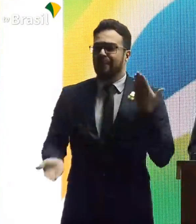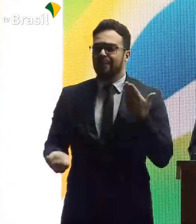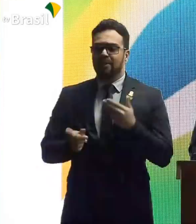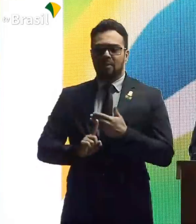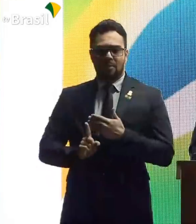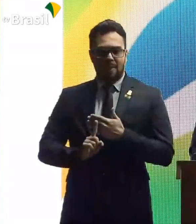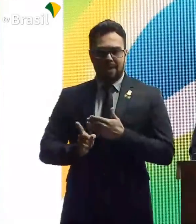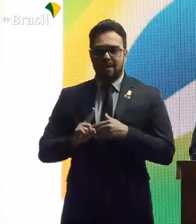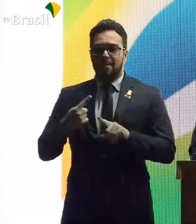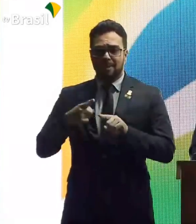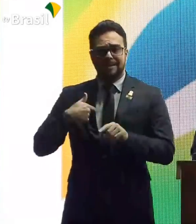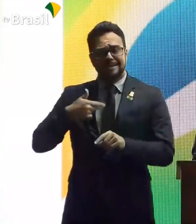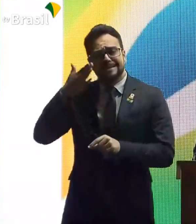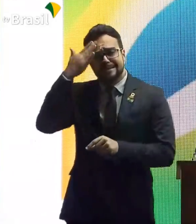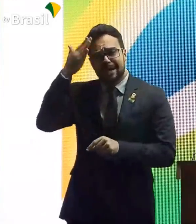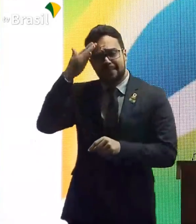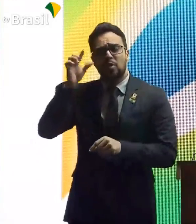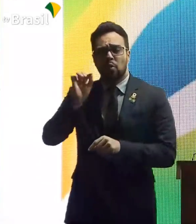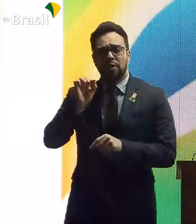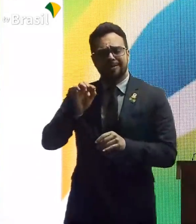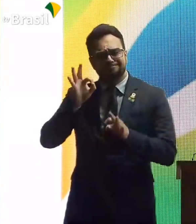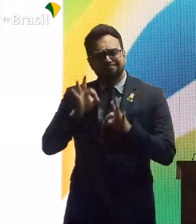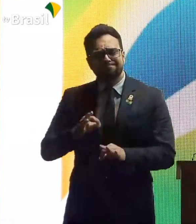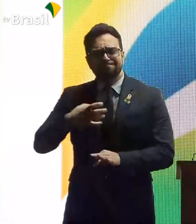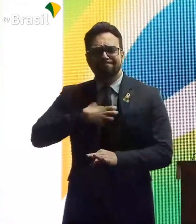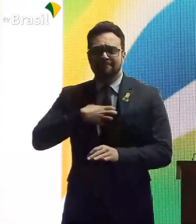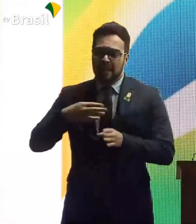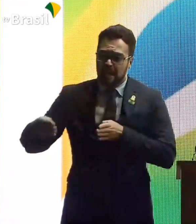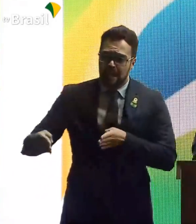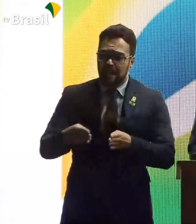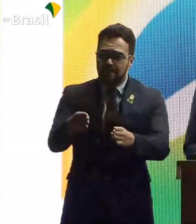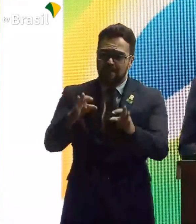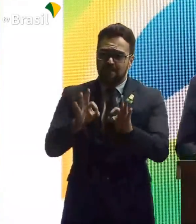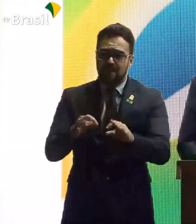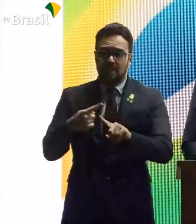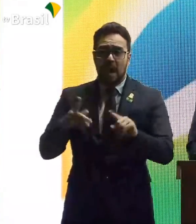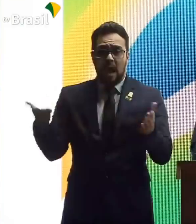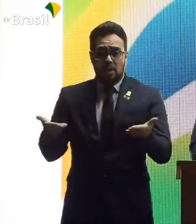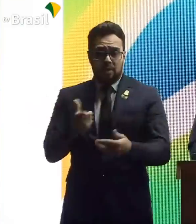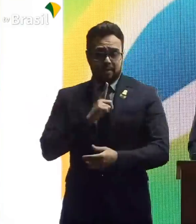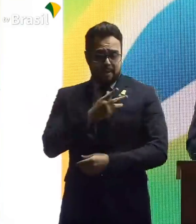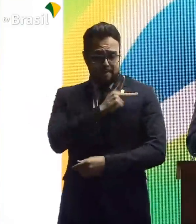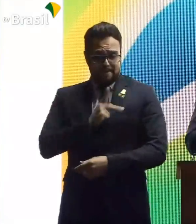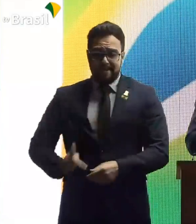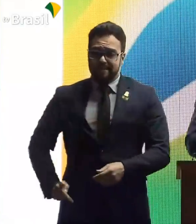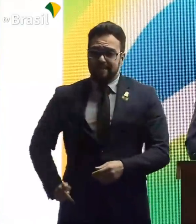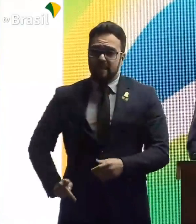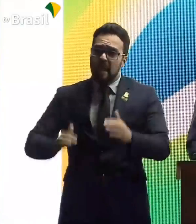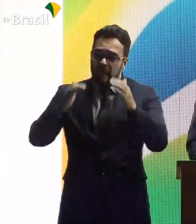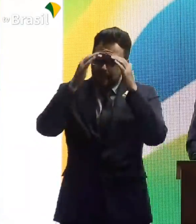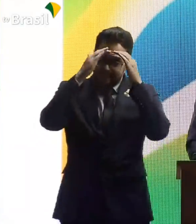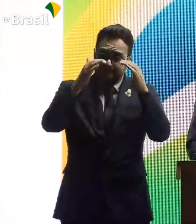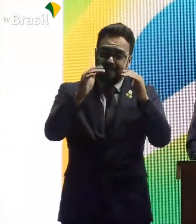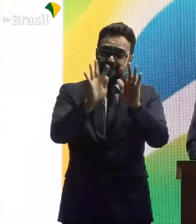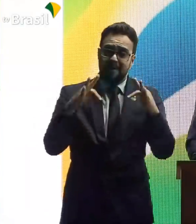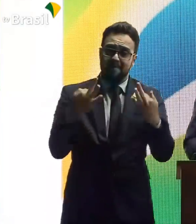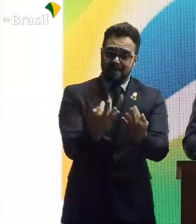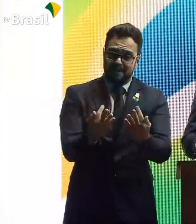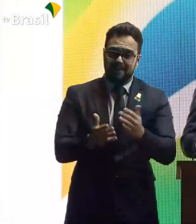tínhamos a convicção que estávamos no caminho certo. Nós temos um presidente agora que respeita a família.